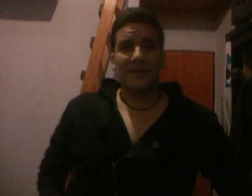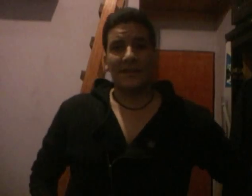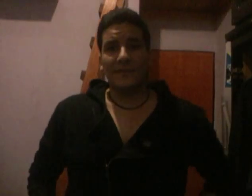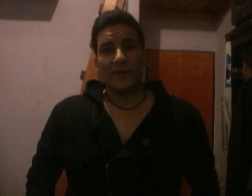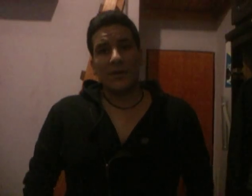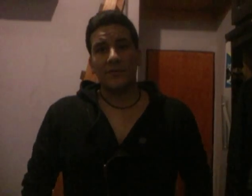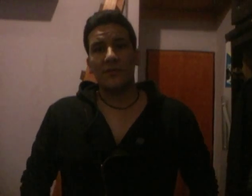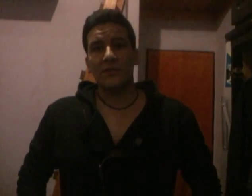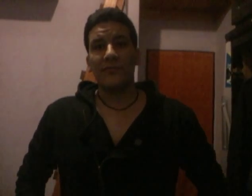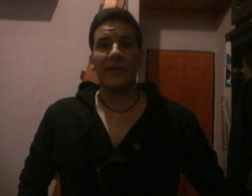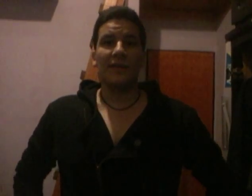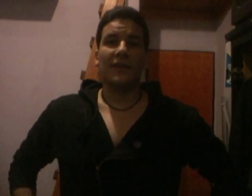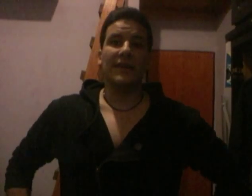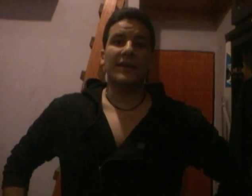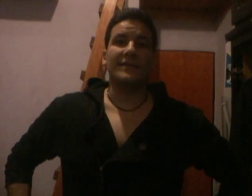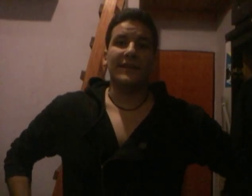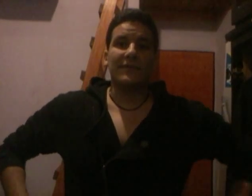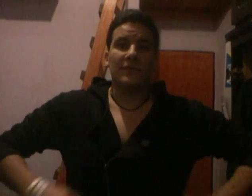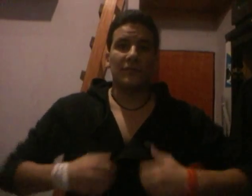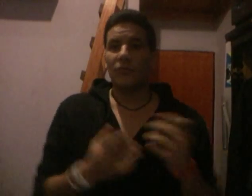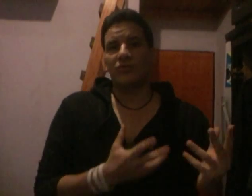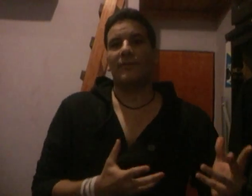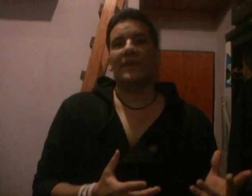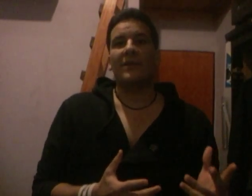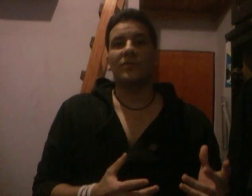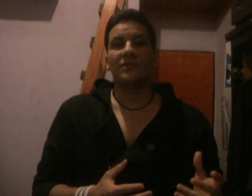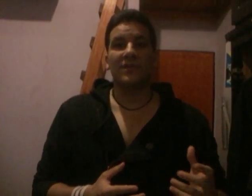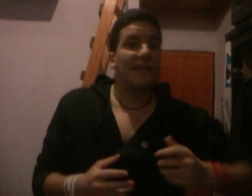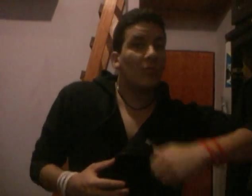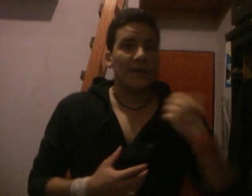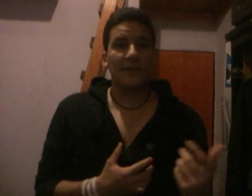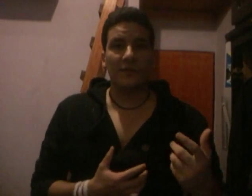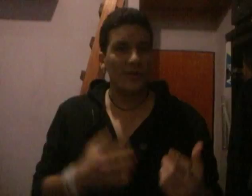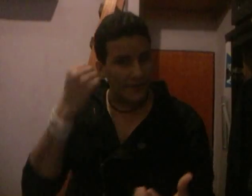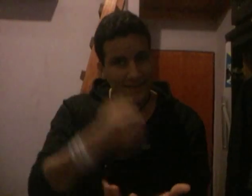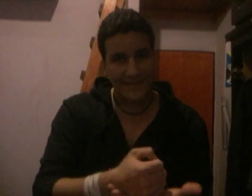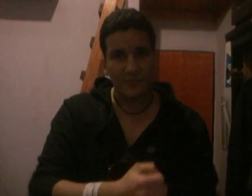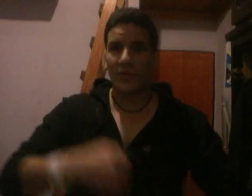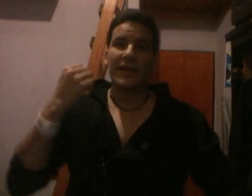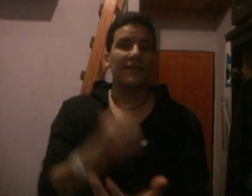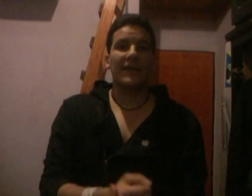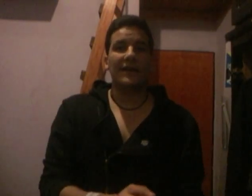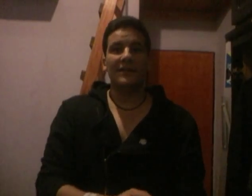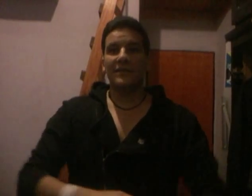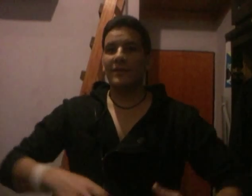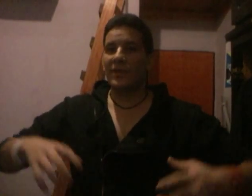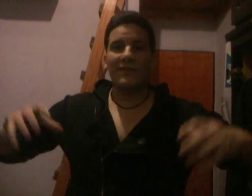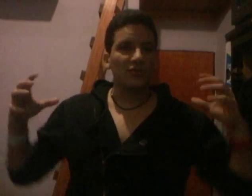Pero bueno, no fue lo que quizás todos esperamos. Tenía una buena base, buena idea, pudieran haber hecho